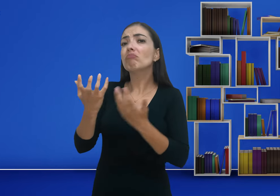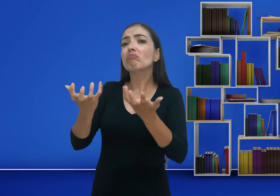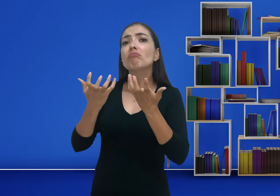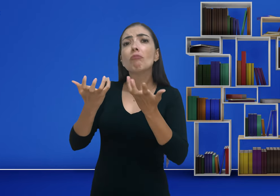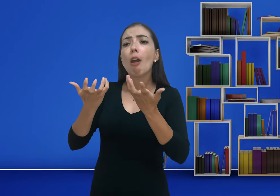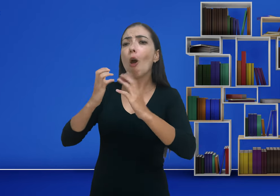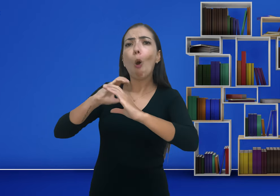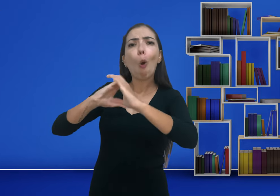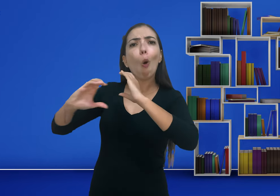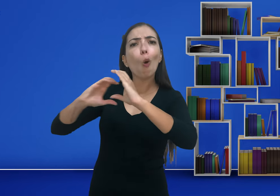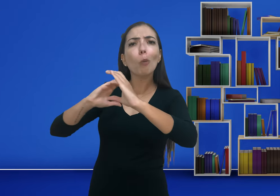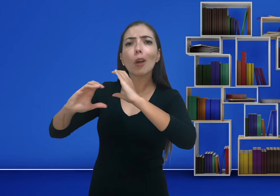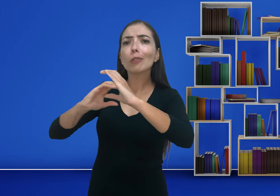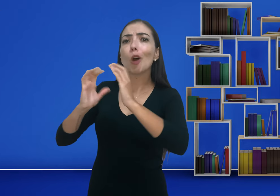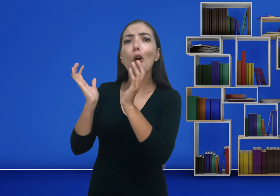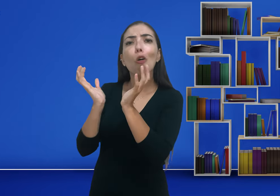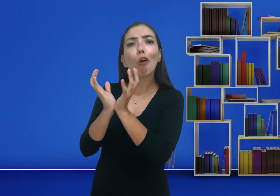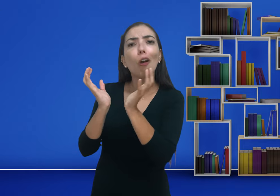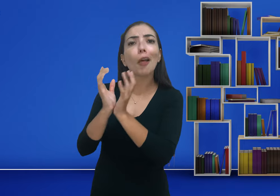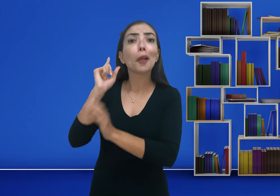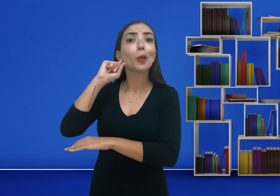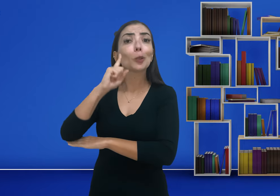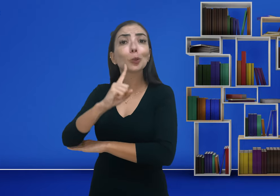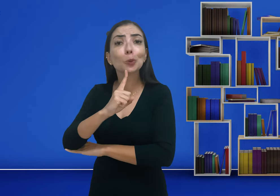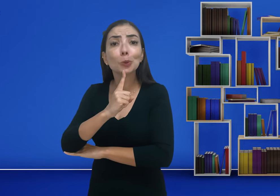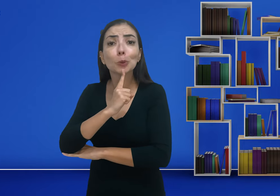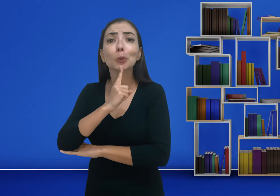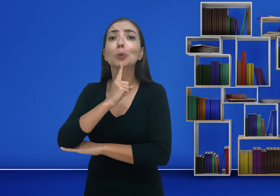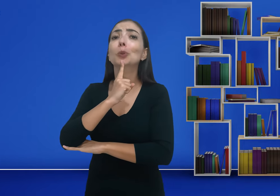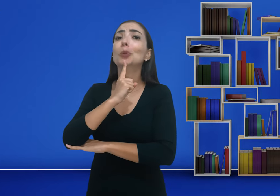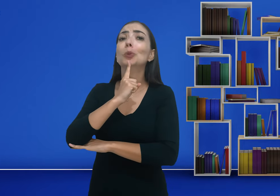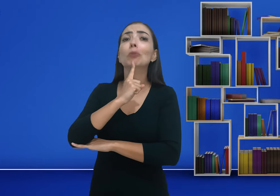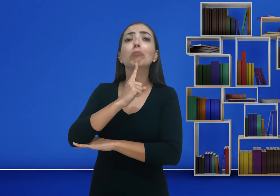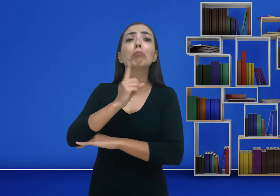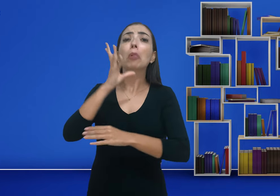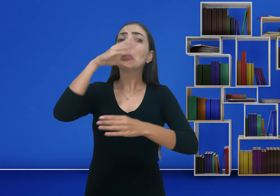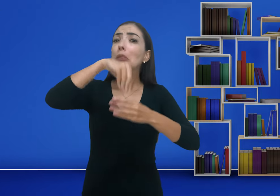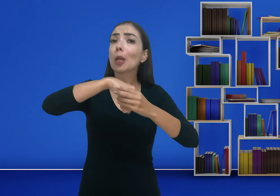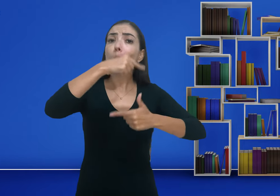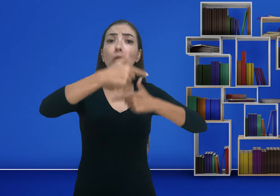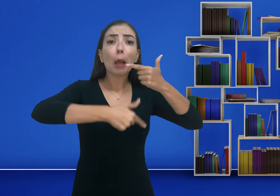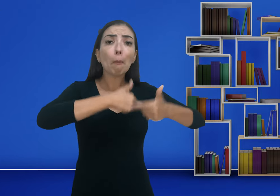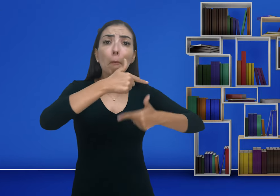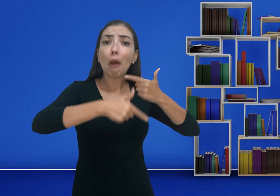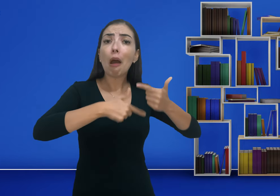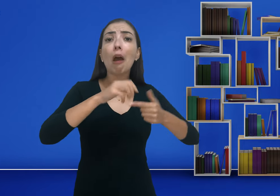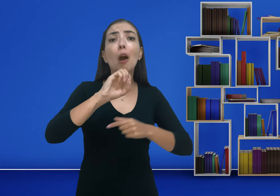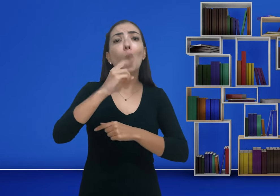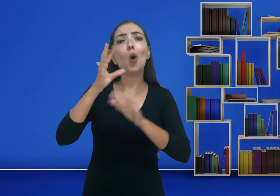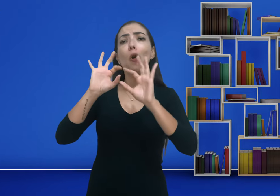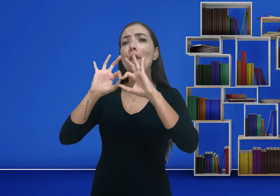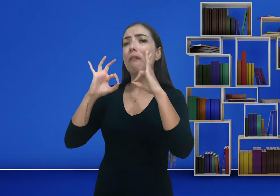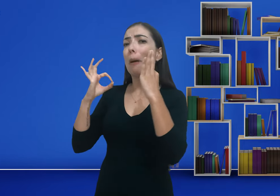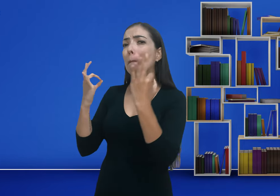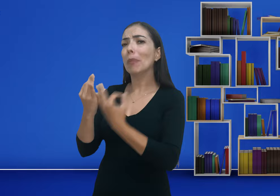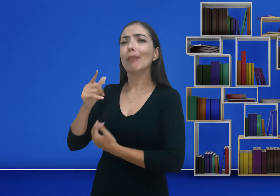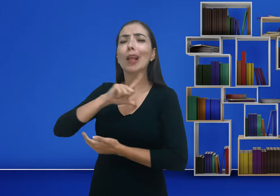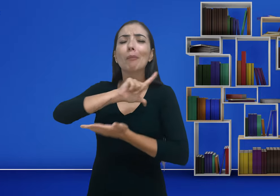Ou se somente quer se comunicar com a comunidade surda, em um seu trabalho, na sua família,